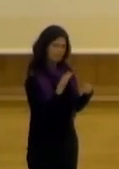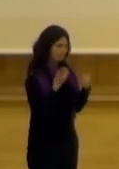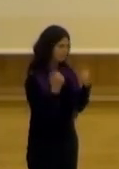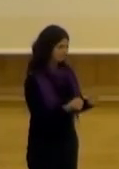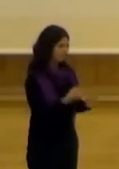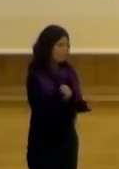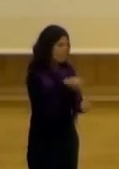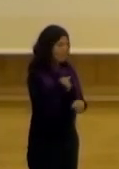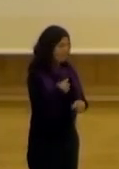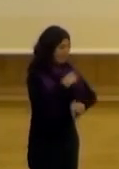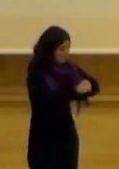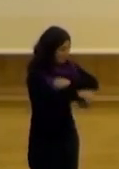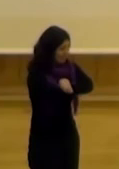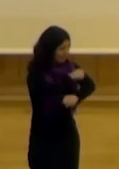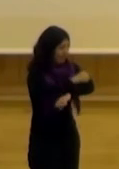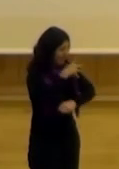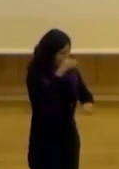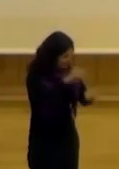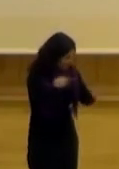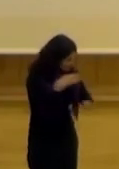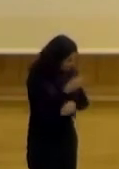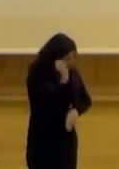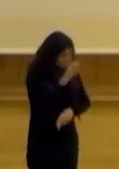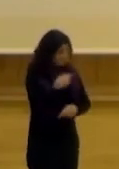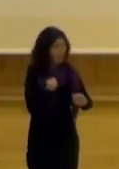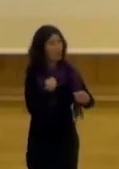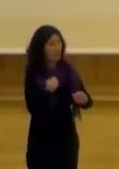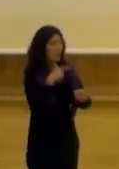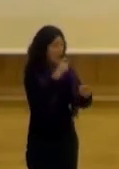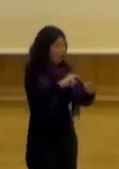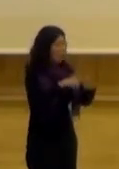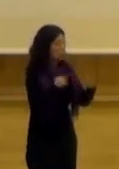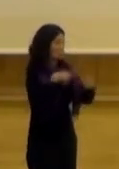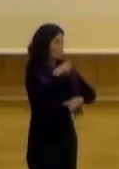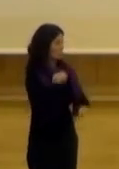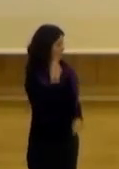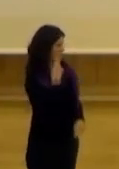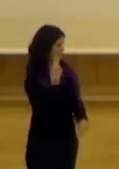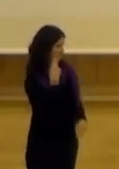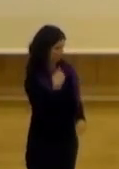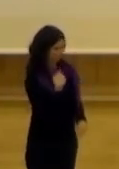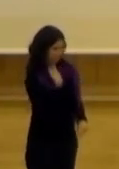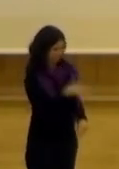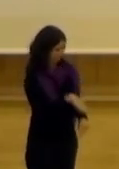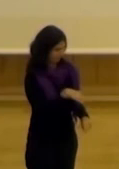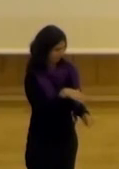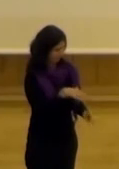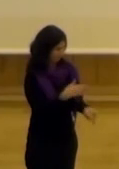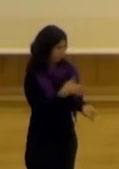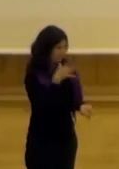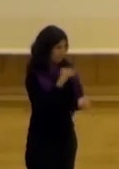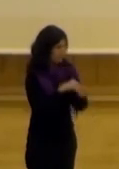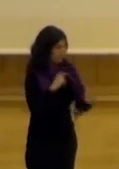yo ya estoy cargado de trabajo por favor no me den más y el otro tiene que ver con el miedo con el miedo a defraudar una de las funcionarias que hicimos